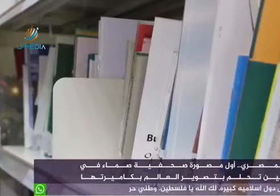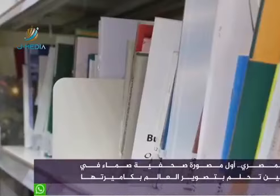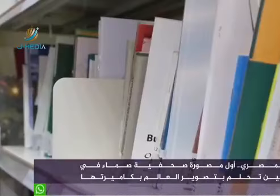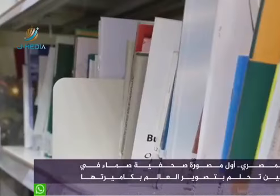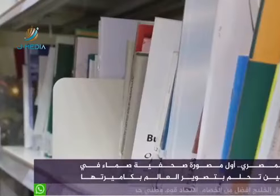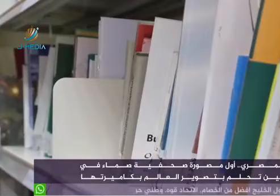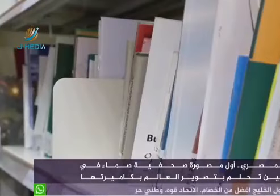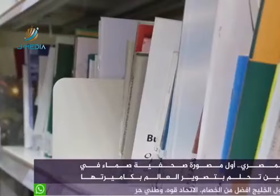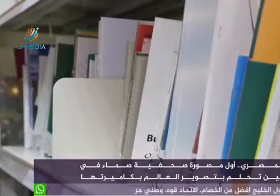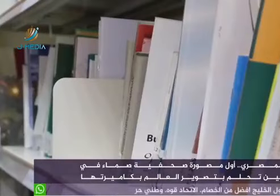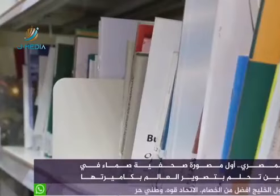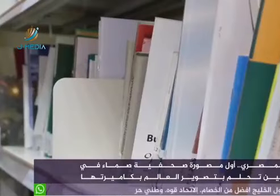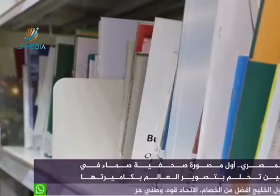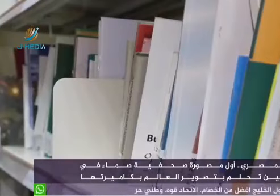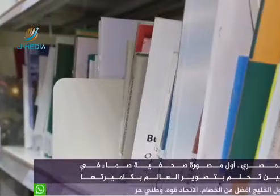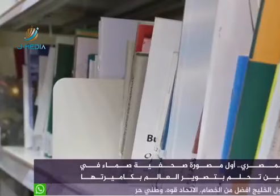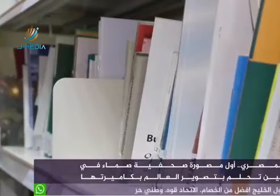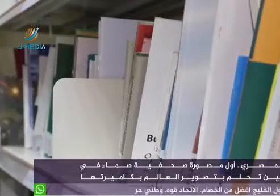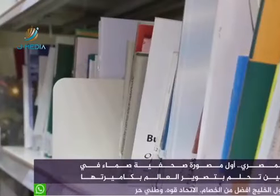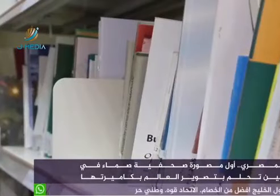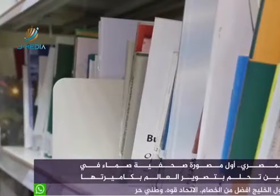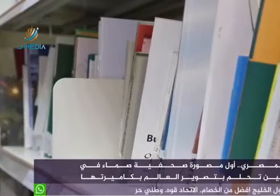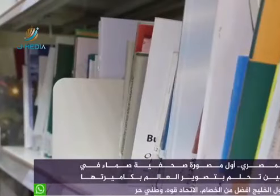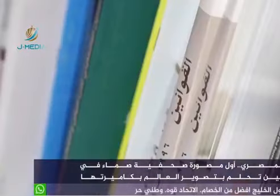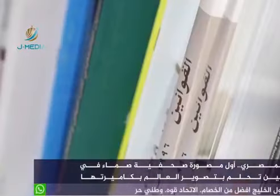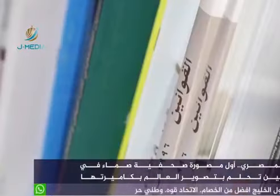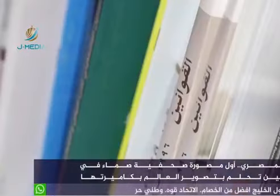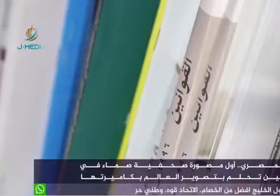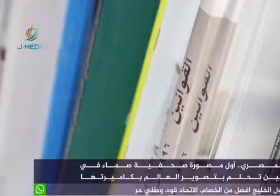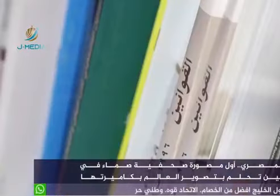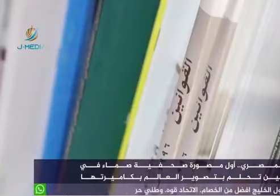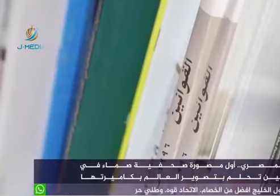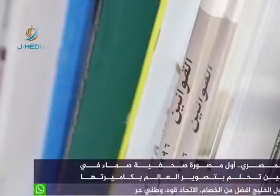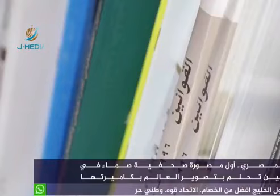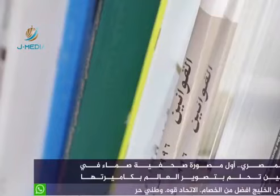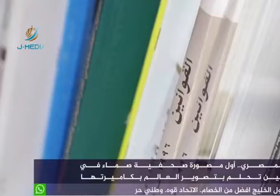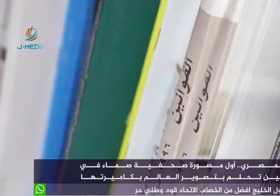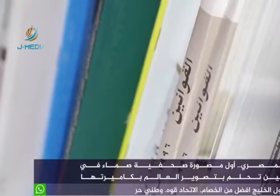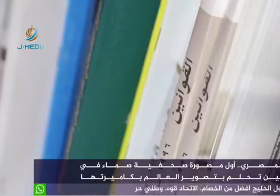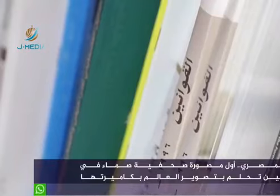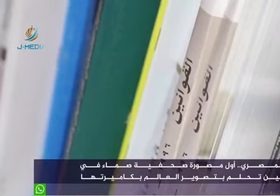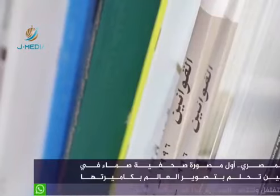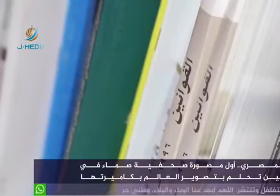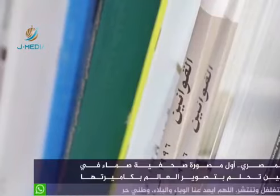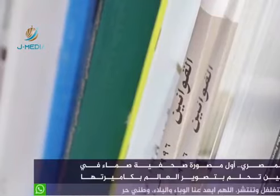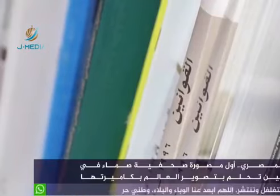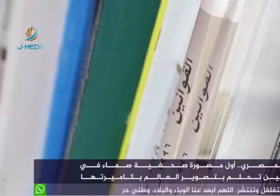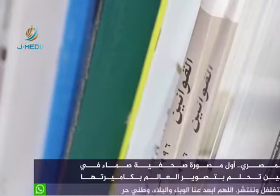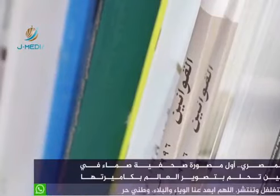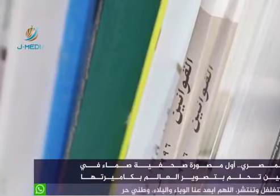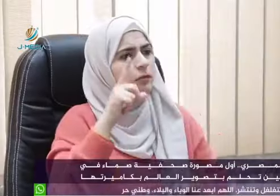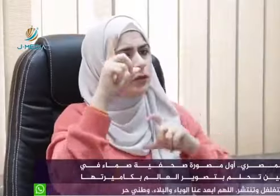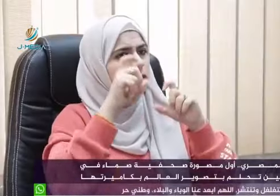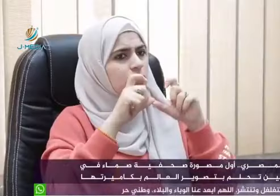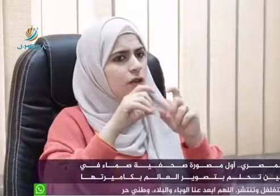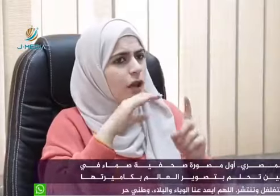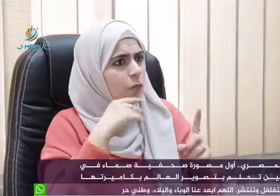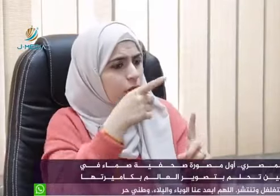كان بيحكي لي إن دراسة بيرزيت صعب كنت أحكي بدي إعلام فأبوي وكمان هبة